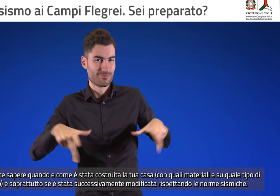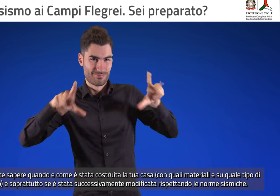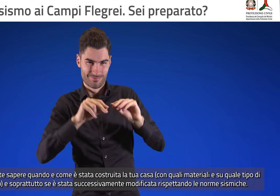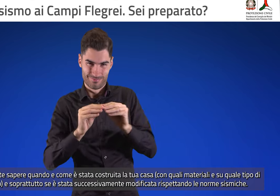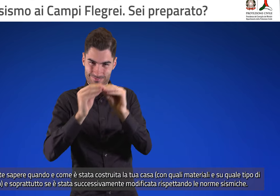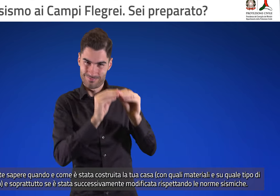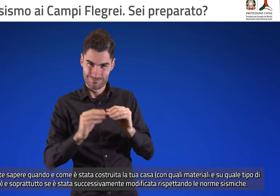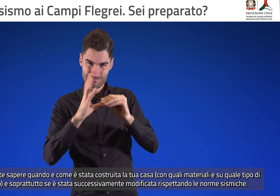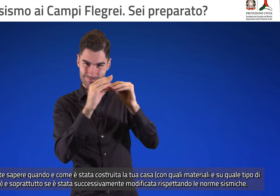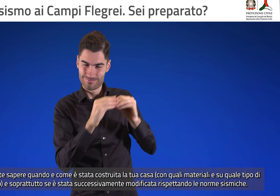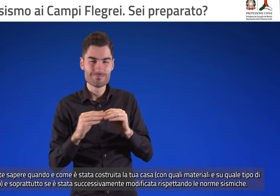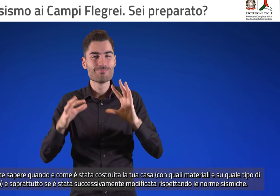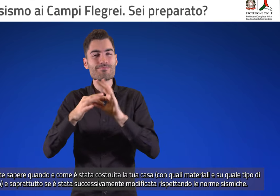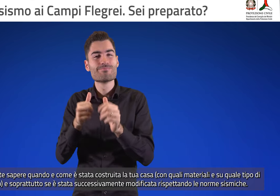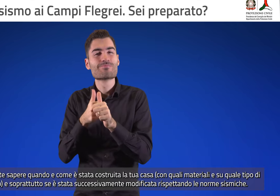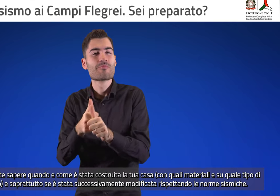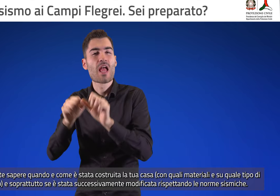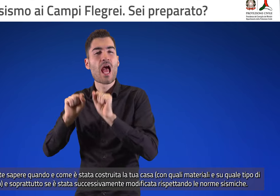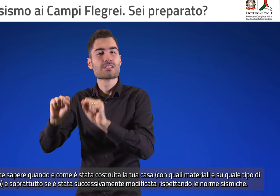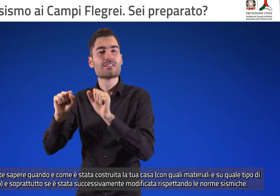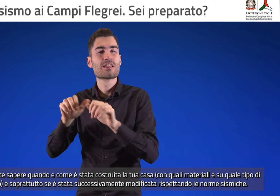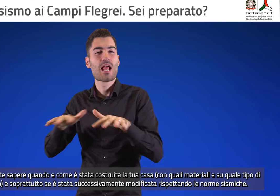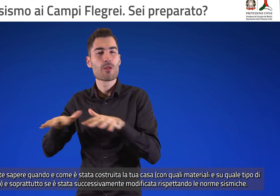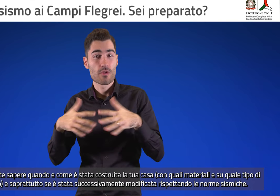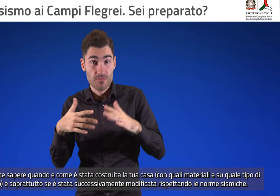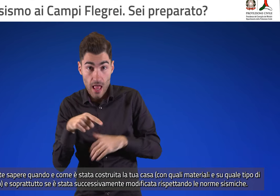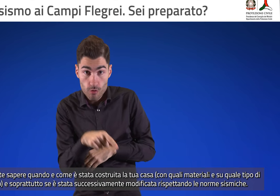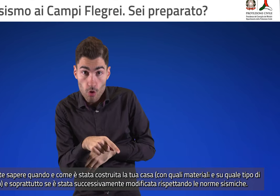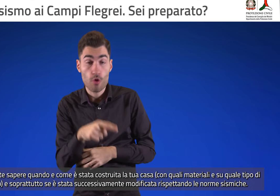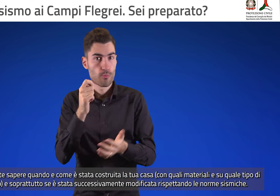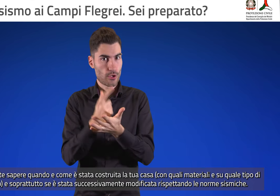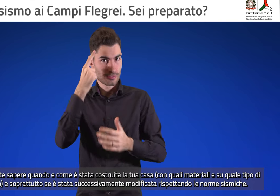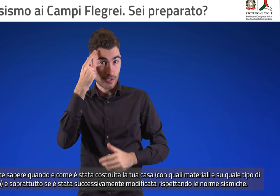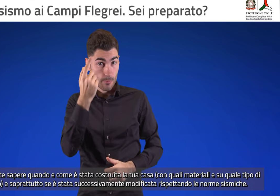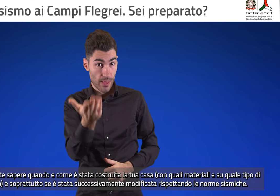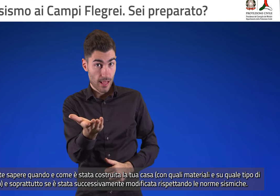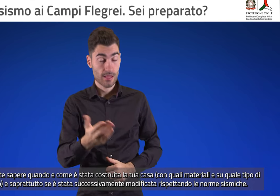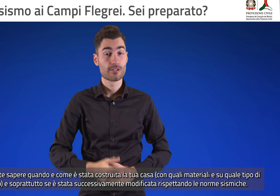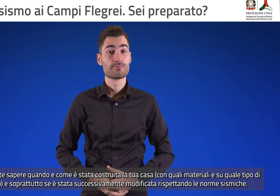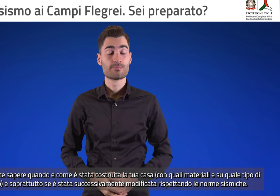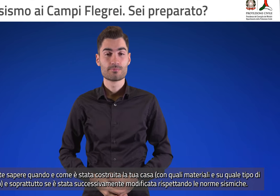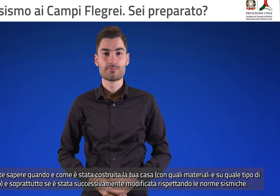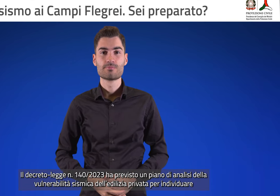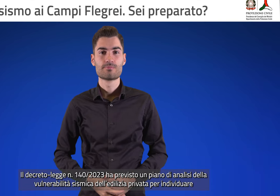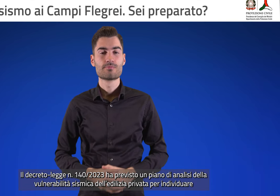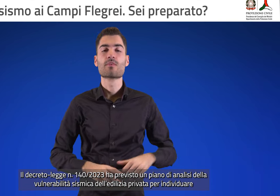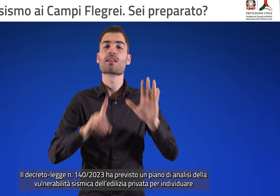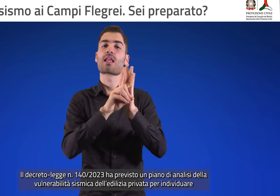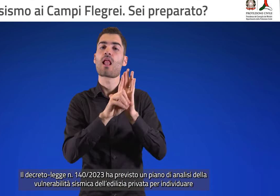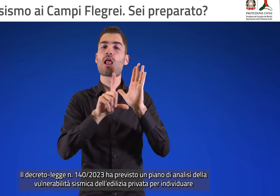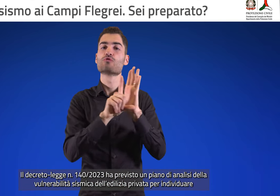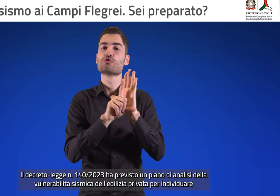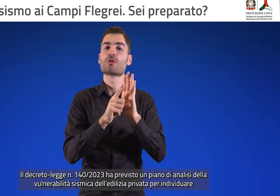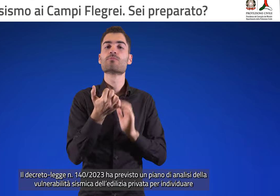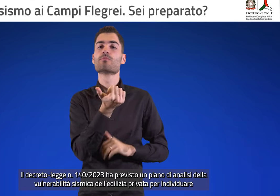stata successivamente modificata rispettando le norme sismiche. Il Decreto Legge numero